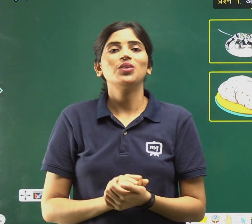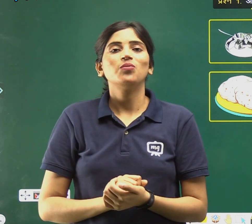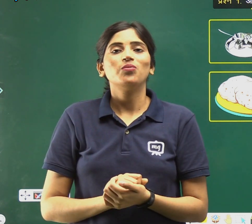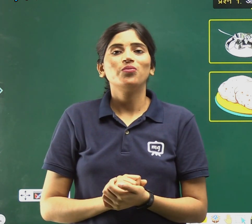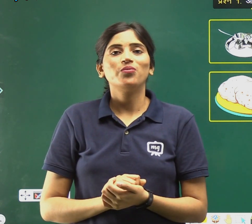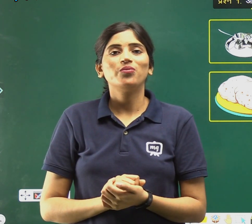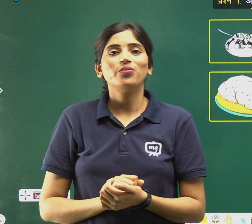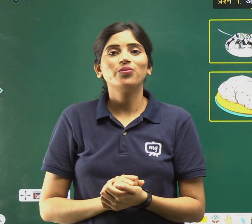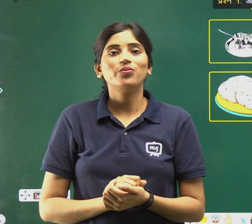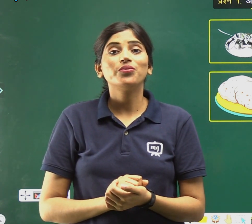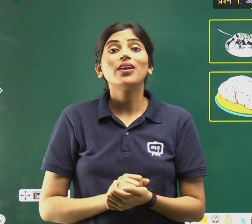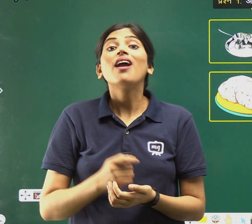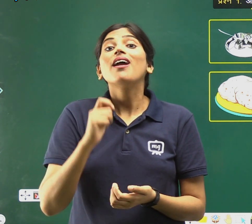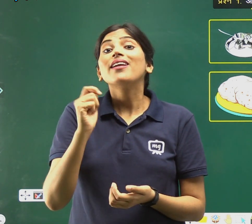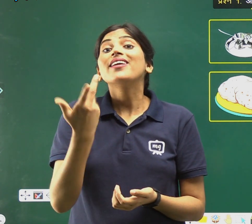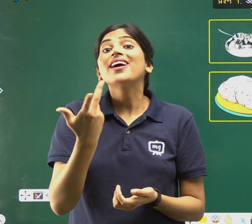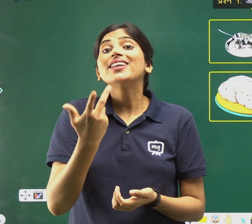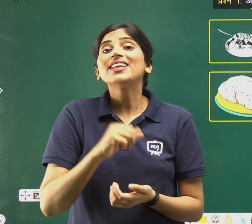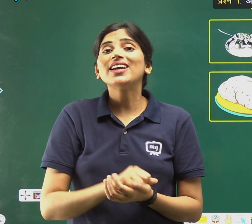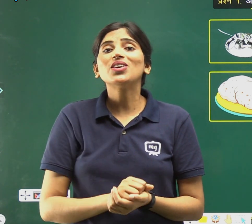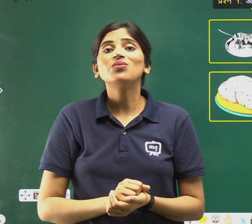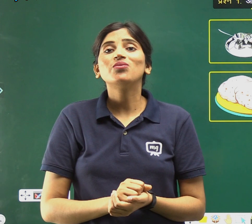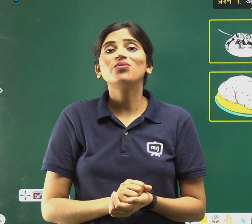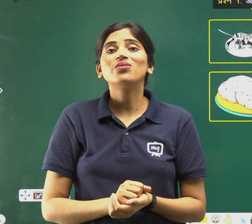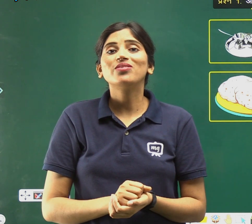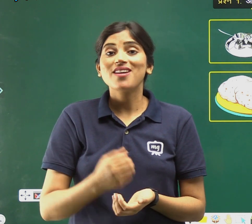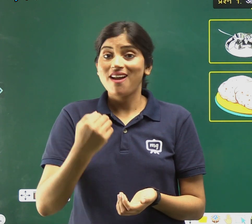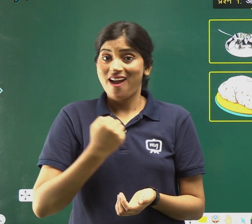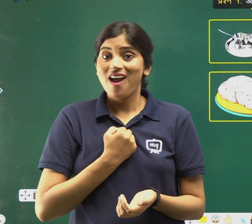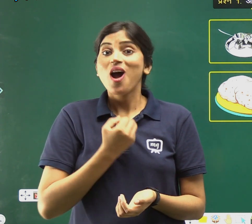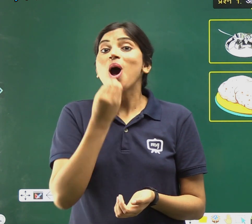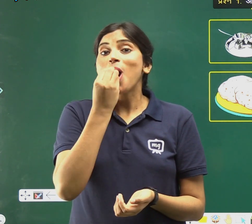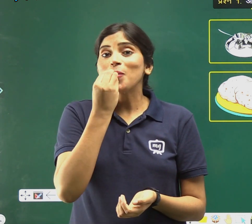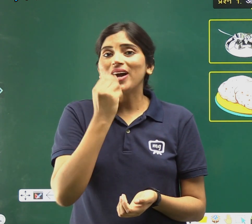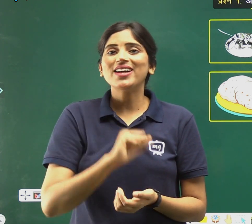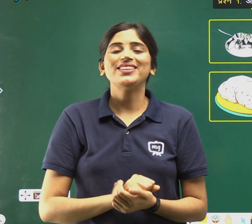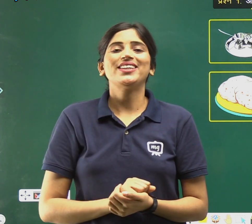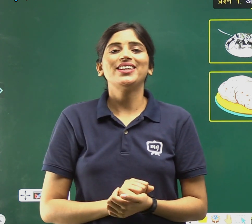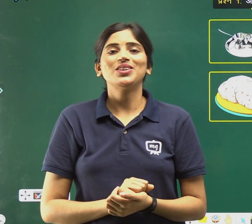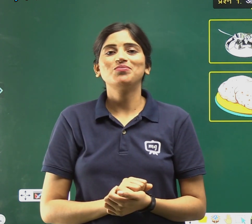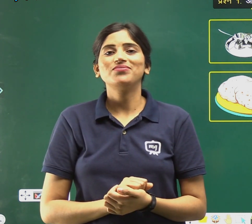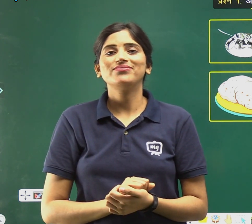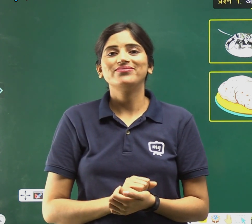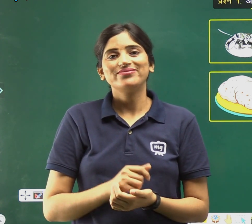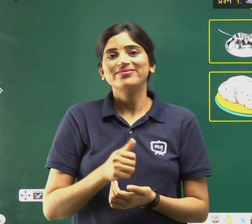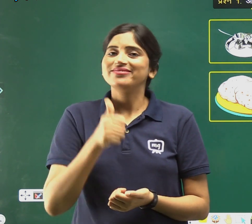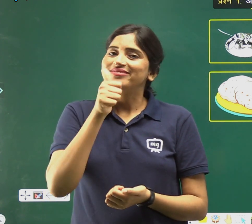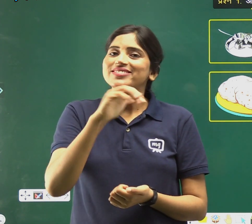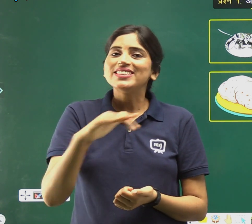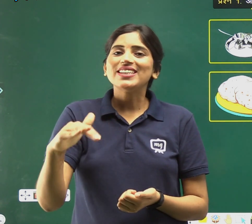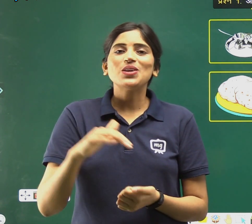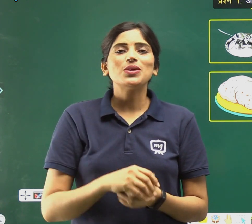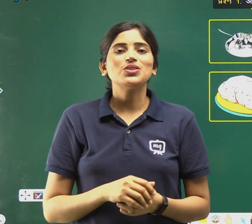किस काम आती है ये? हम खाना खाते हैं, ठीक है न